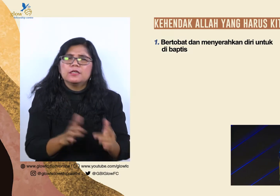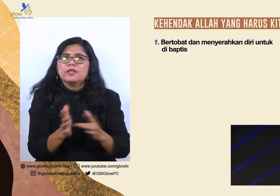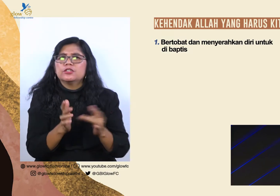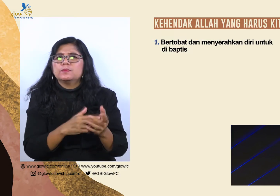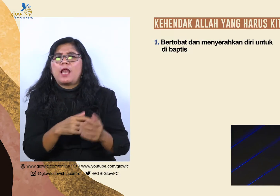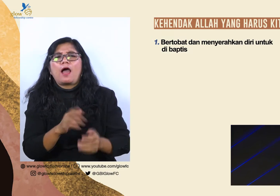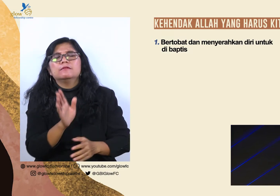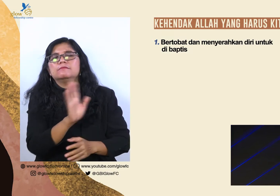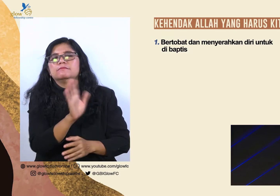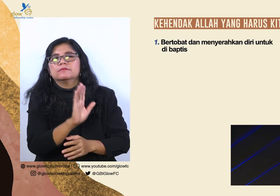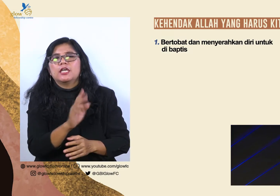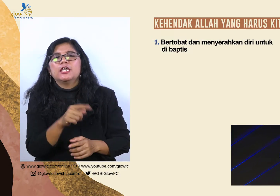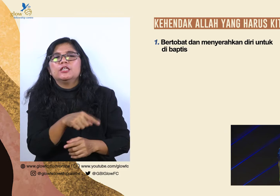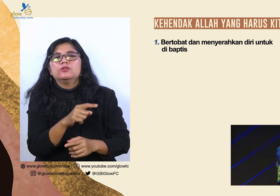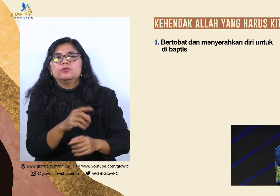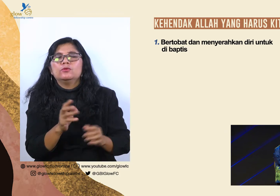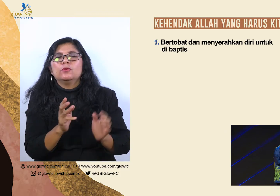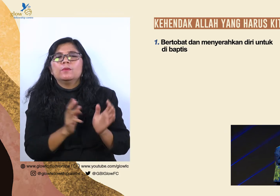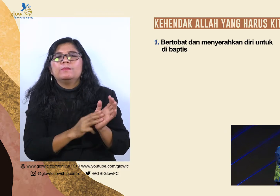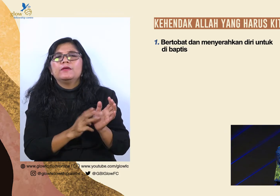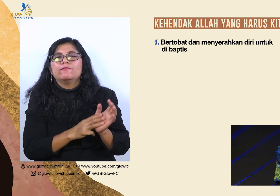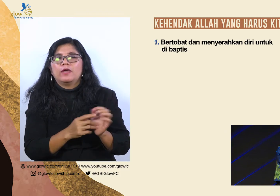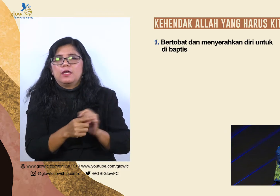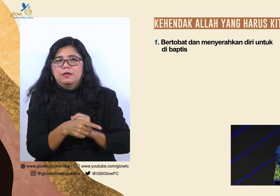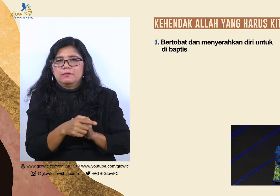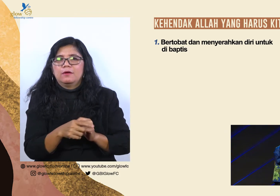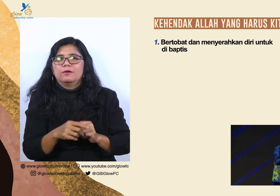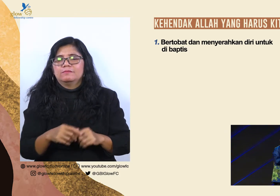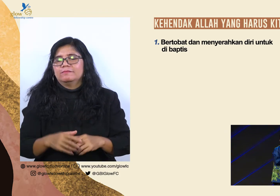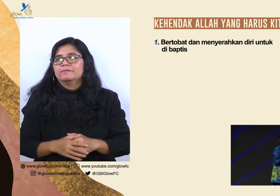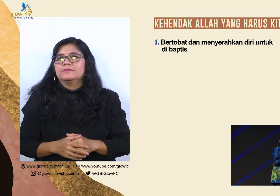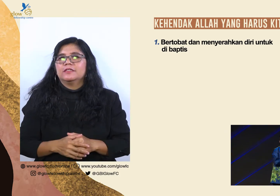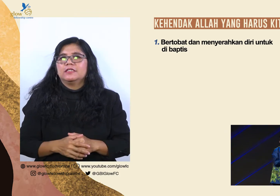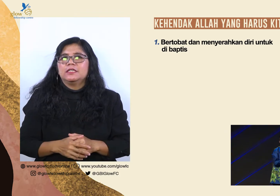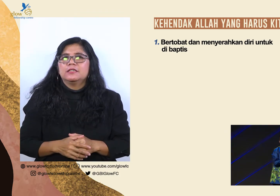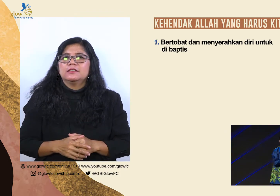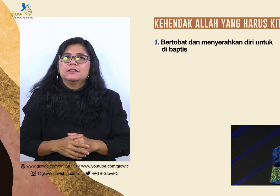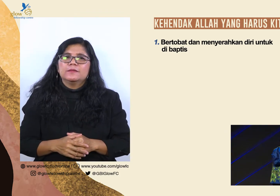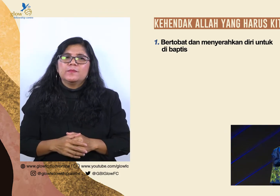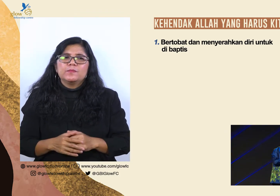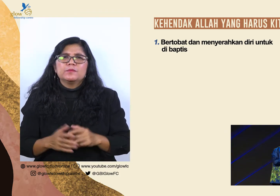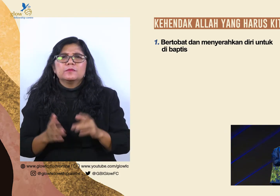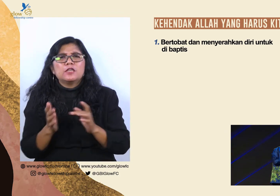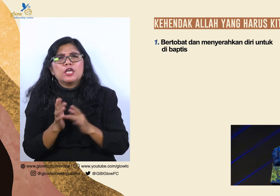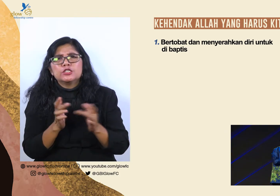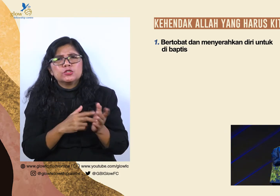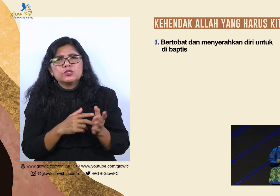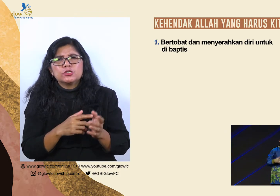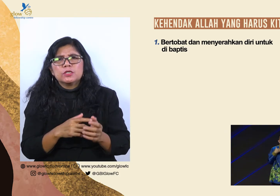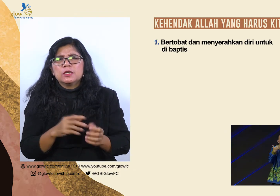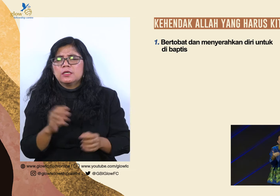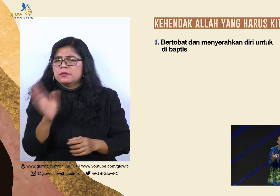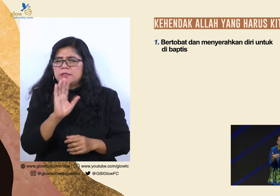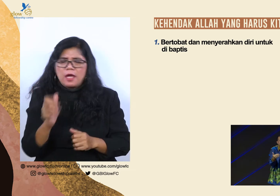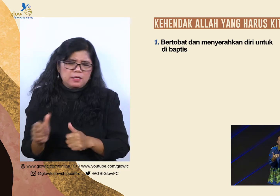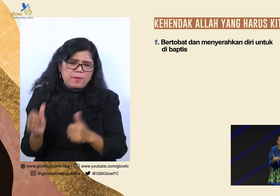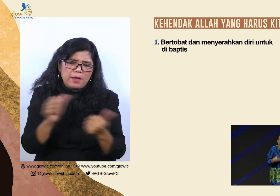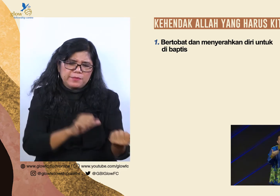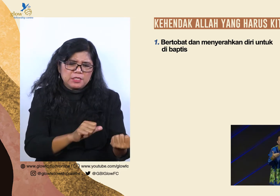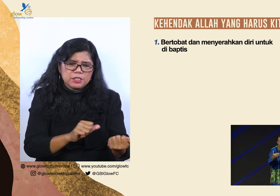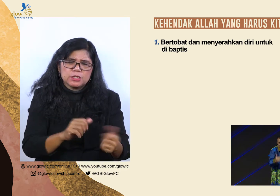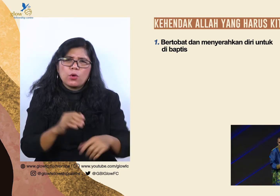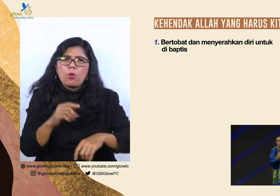agar kita bertobat dan dibaptis. Yesus saja tidak dibaptis waktu kecil. Yesus saja